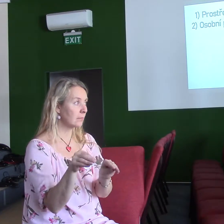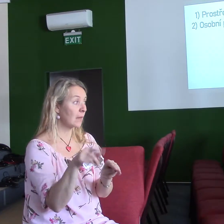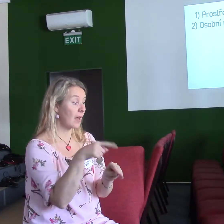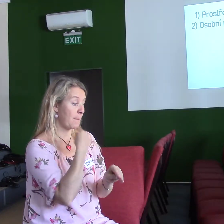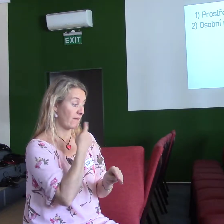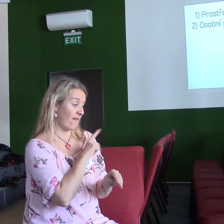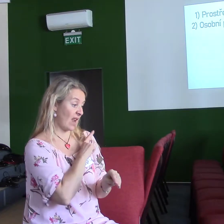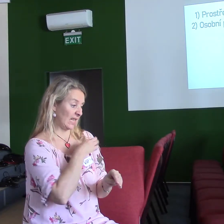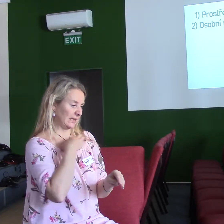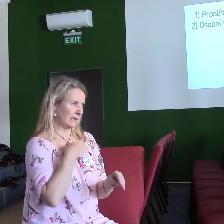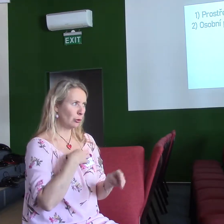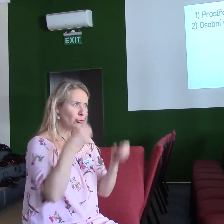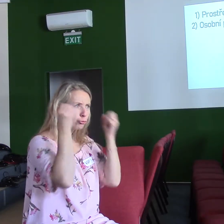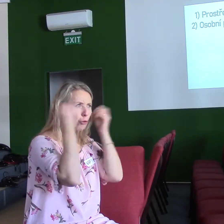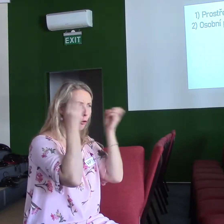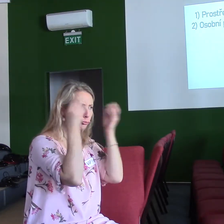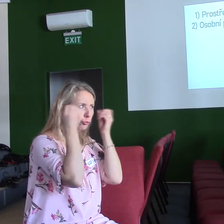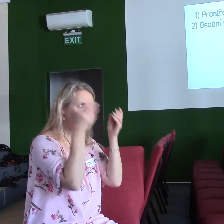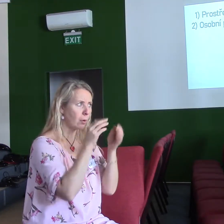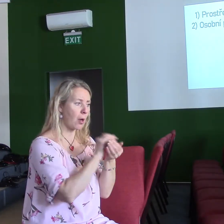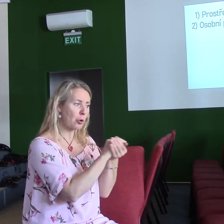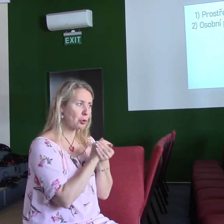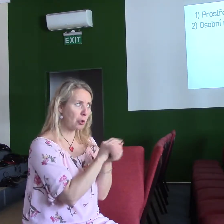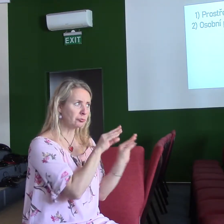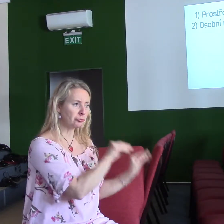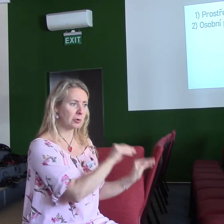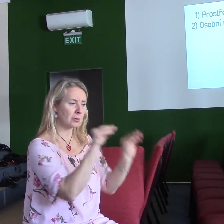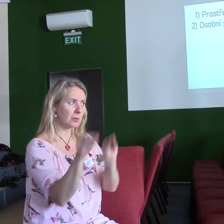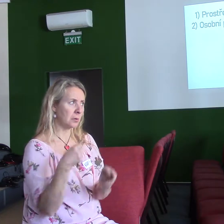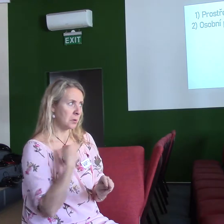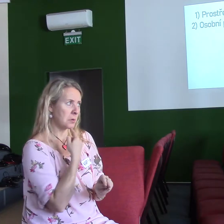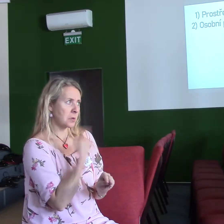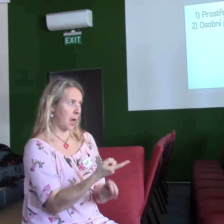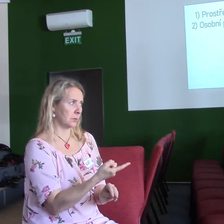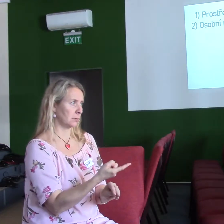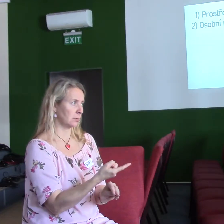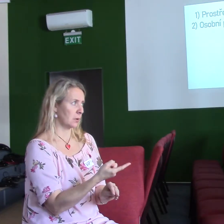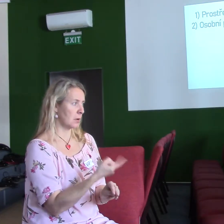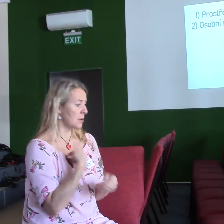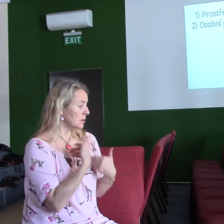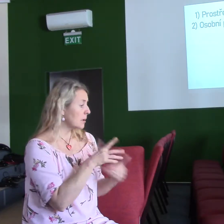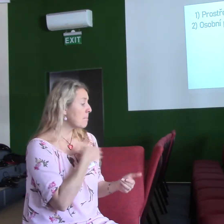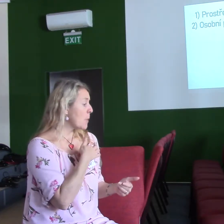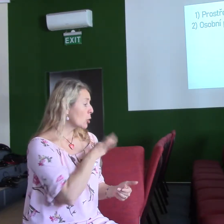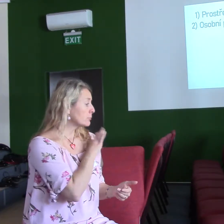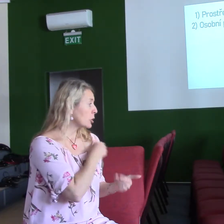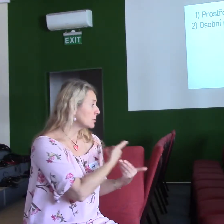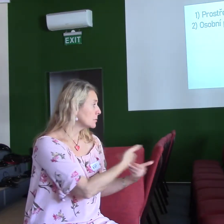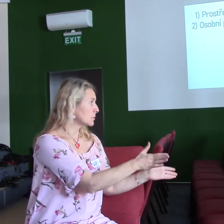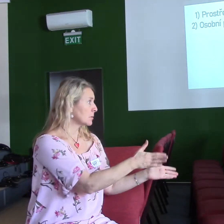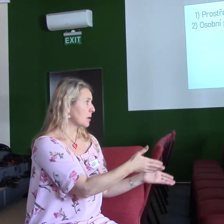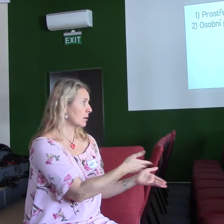vlastní syn byl naštvaný na Boha, na rodiče a na všechno, že se přestěhovali, že ztratil všechny své přátel a kamarády.